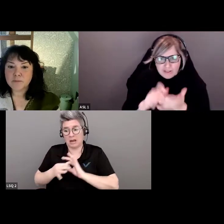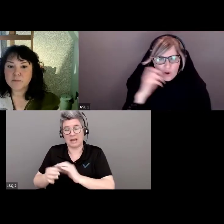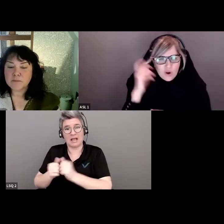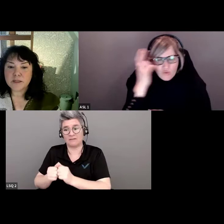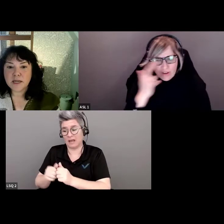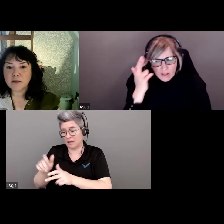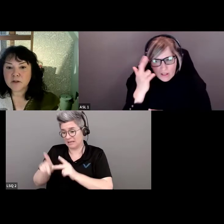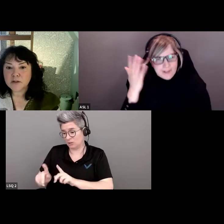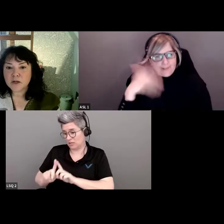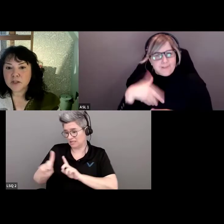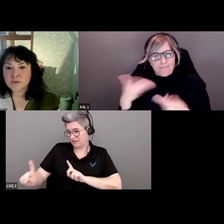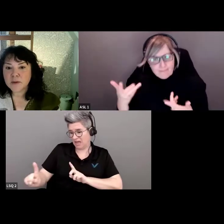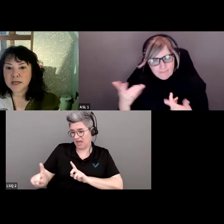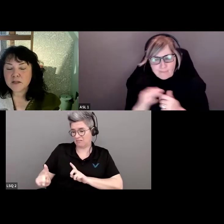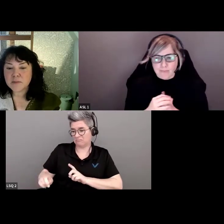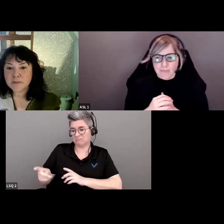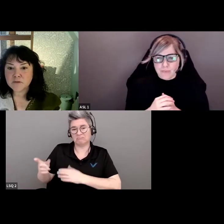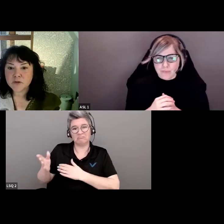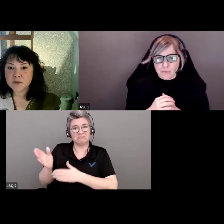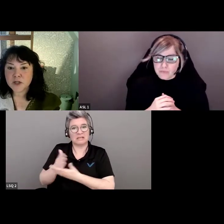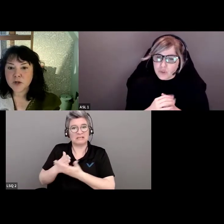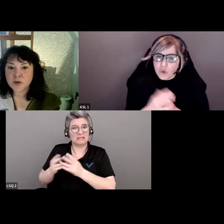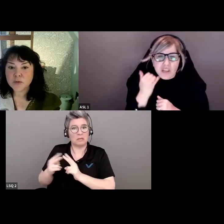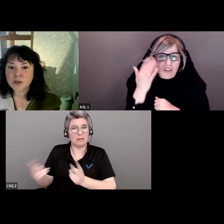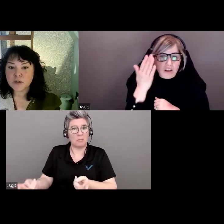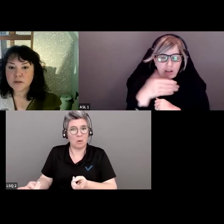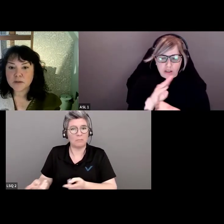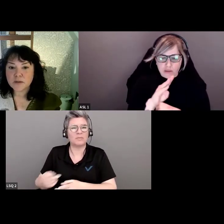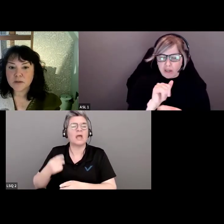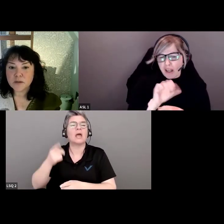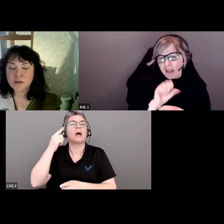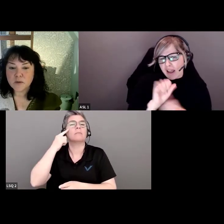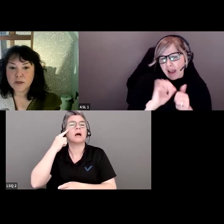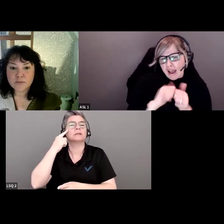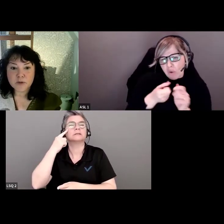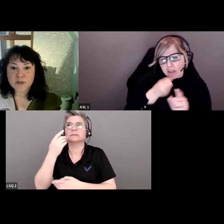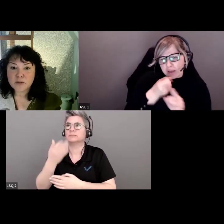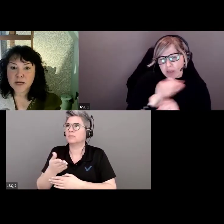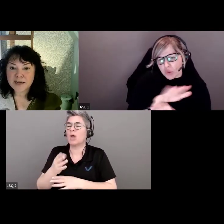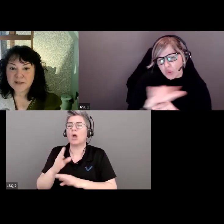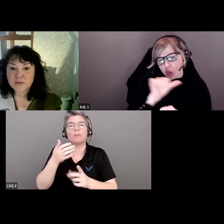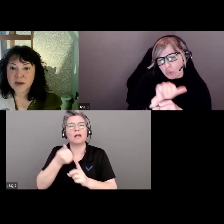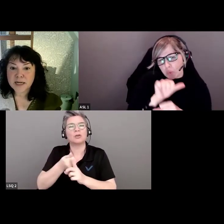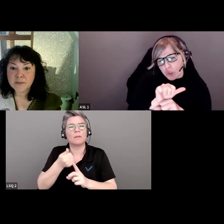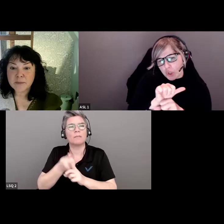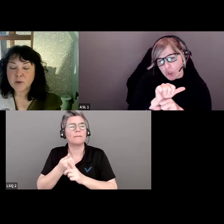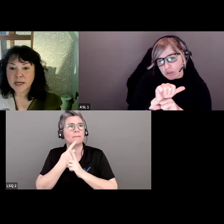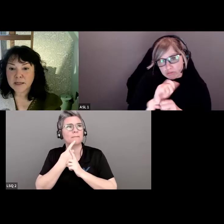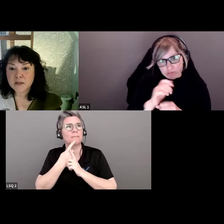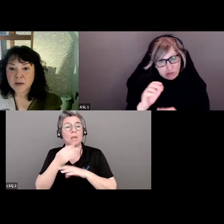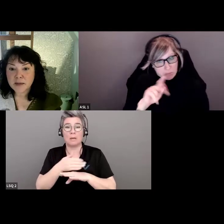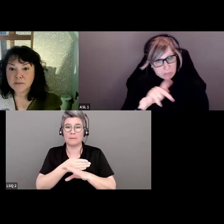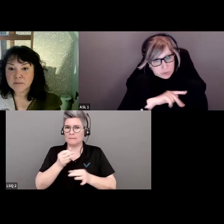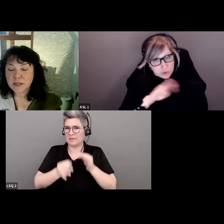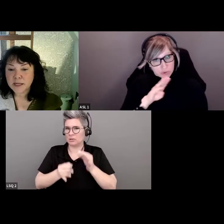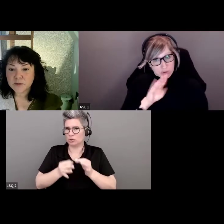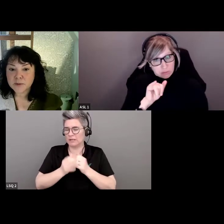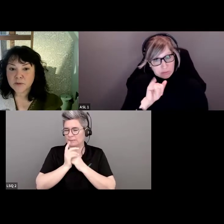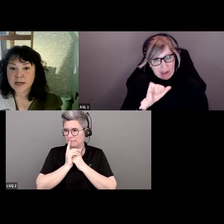différents de nous. Pensez à la façon dont les préjugés